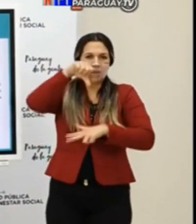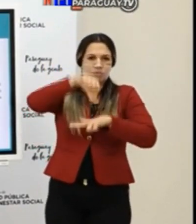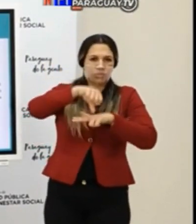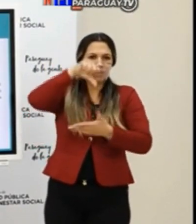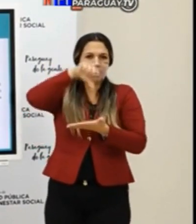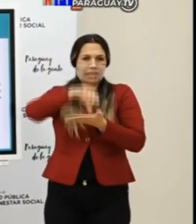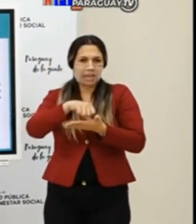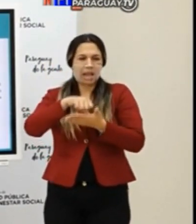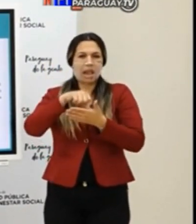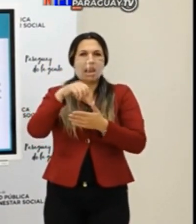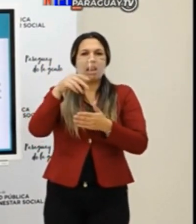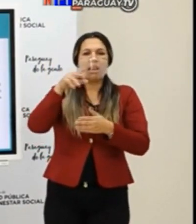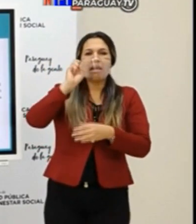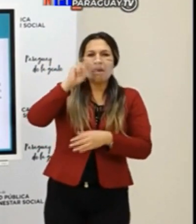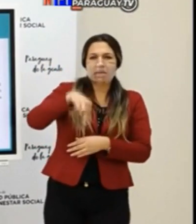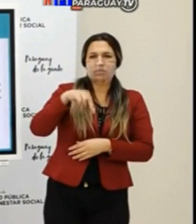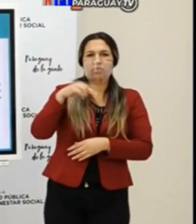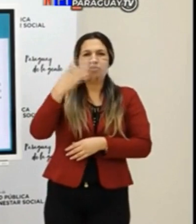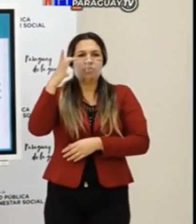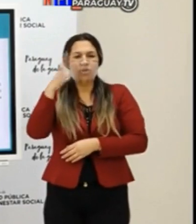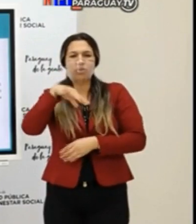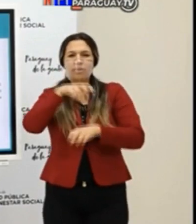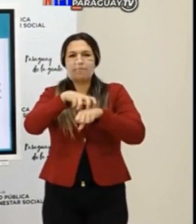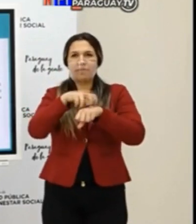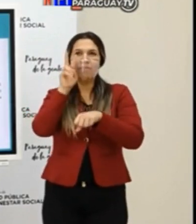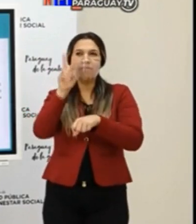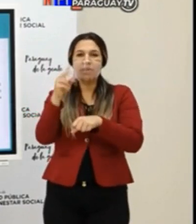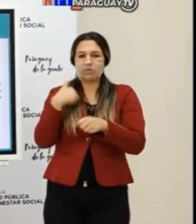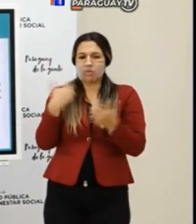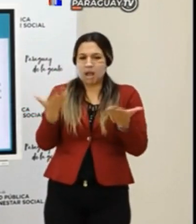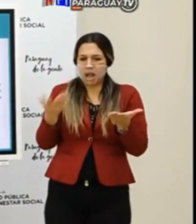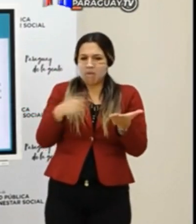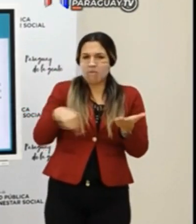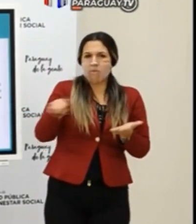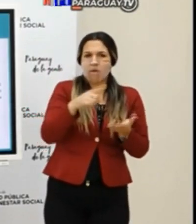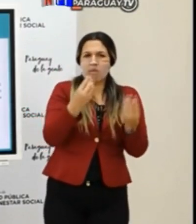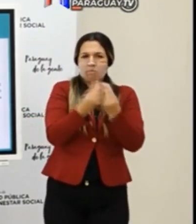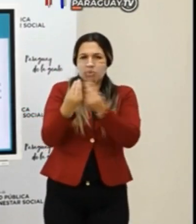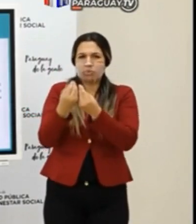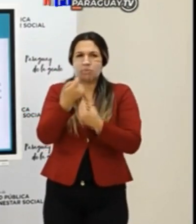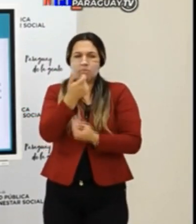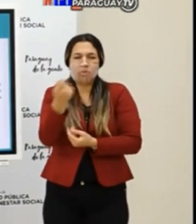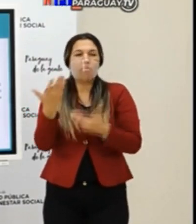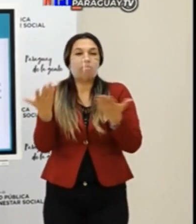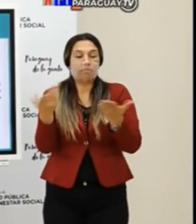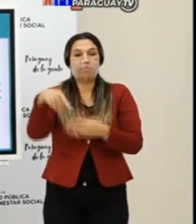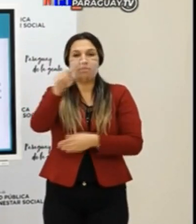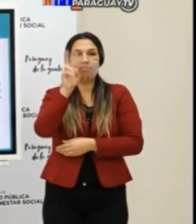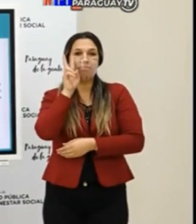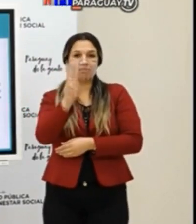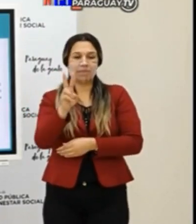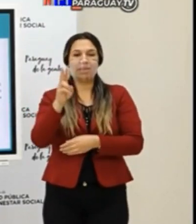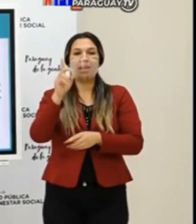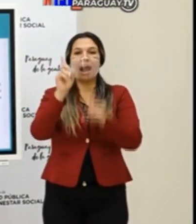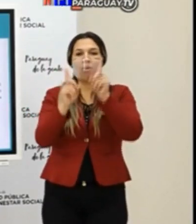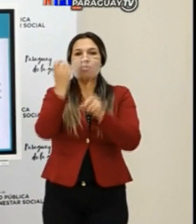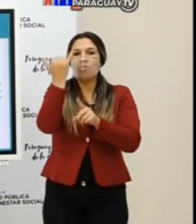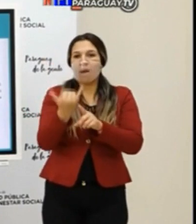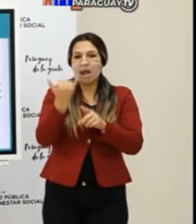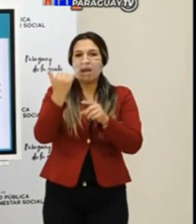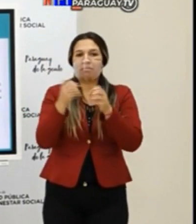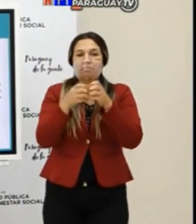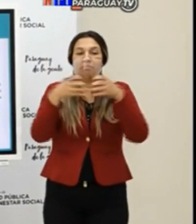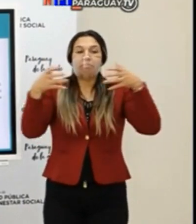estamos todavía en rojo, si estamos ya en naranja, si estamos saliendo. Hay diferentes municipios que están saliendo de la zona roja y otros van